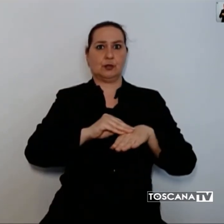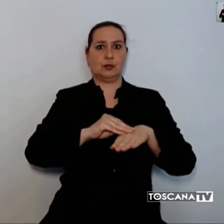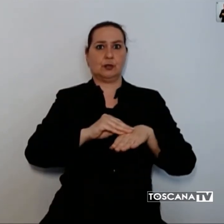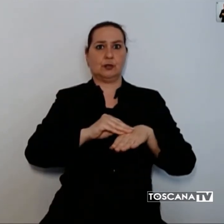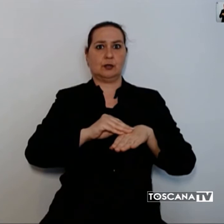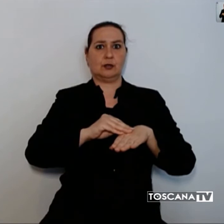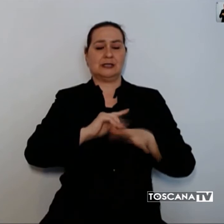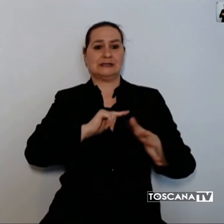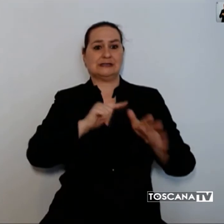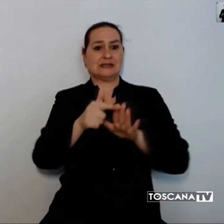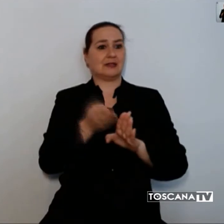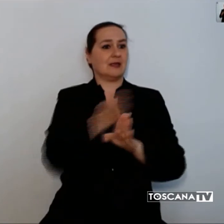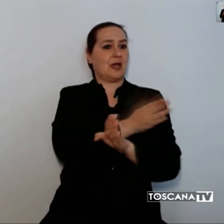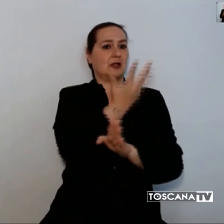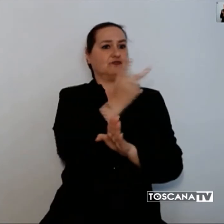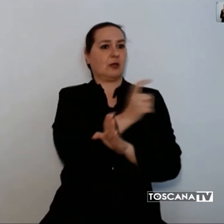settimana.